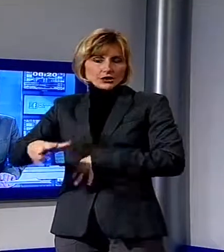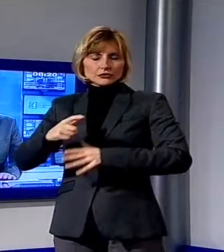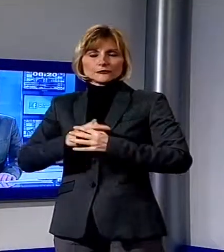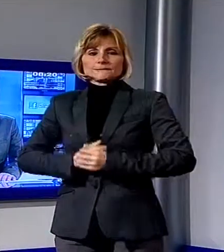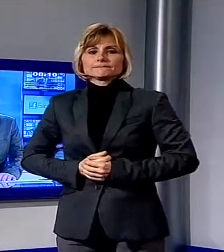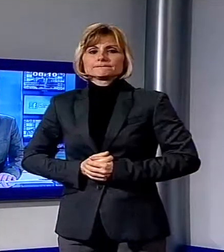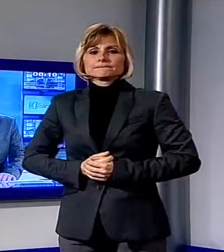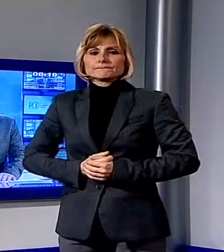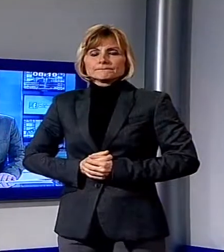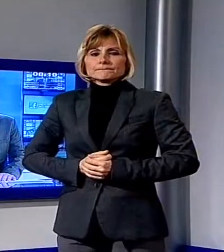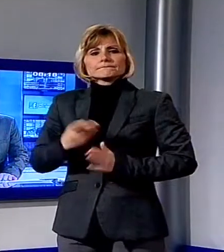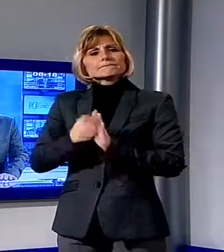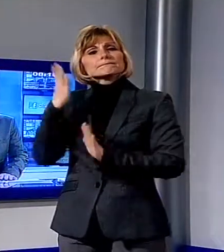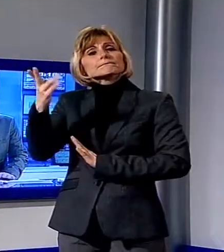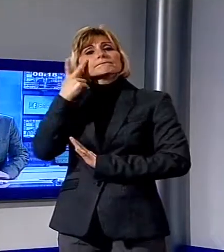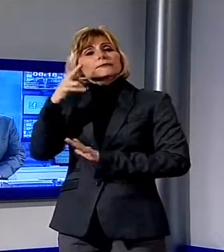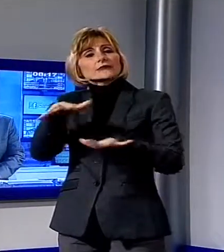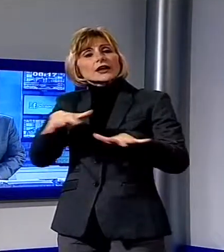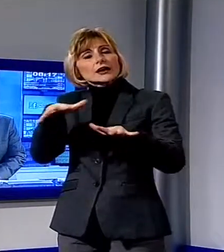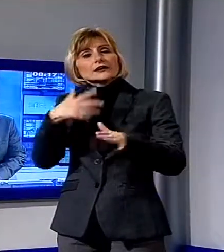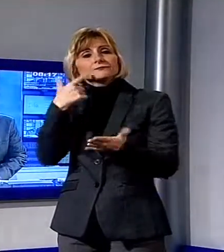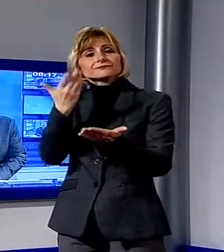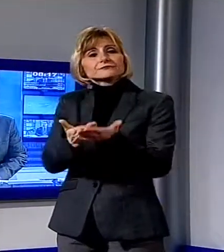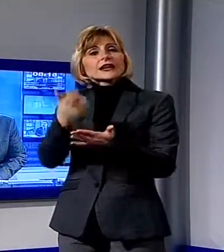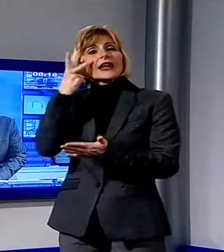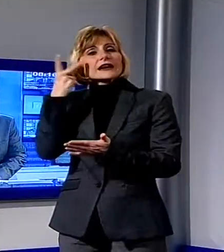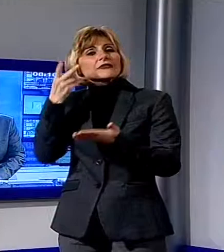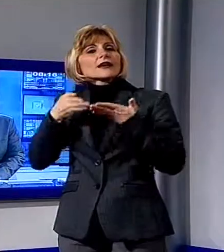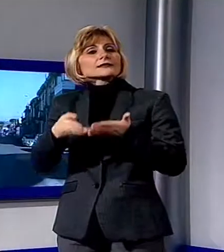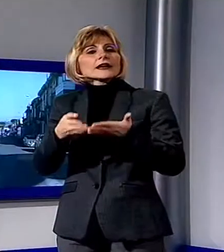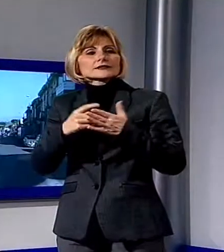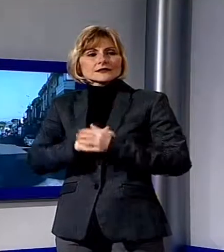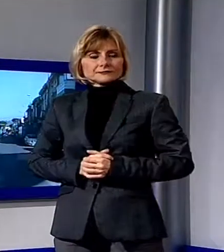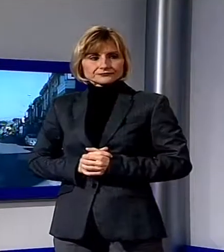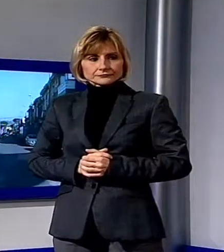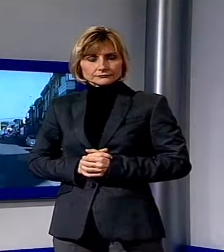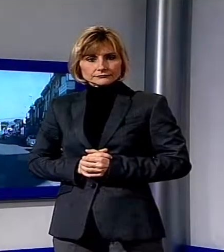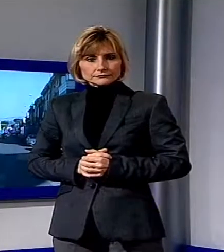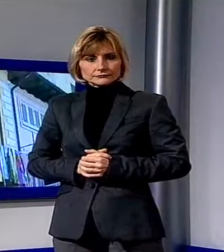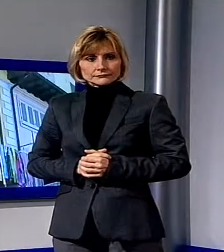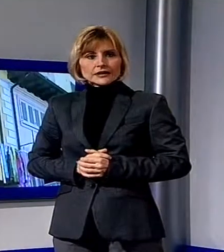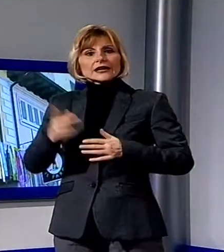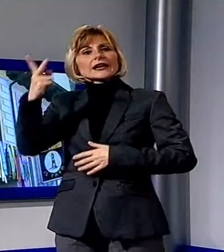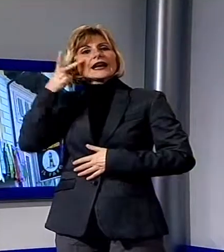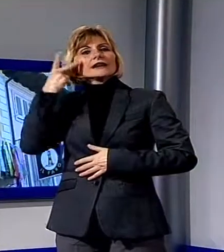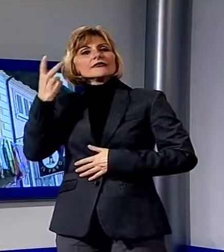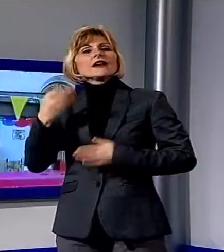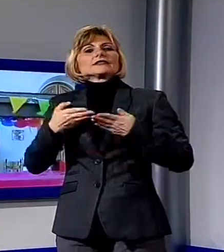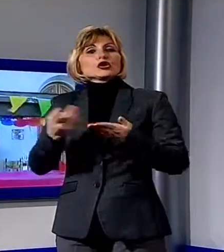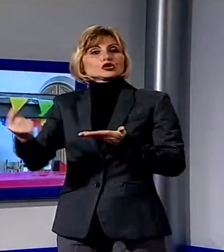adesso a Viareggio per la presentazione del Carneval d'Arsena. Torna il Carneval d'Arsena, il primo carnevale d'Italia dopo